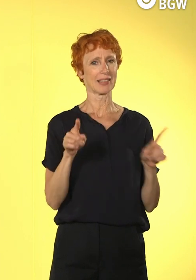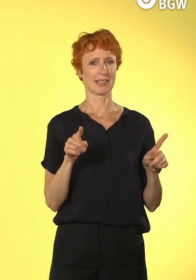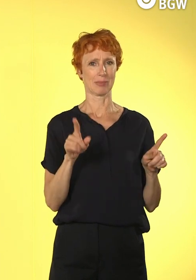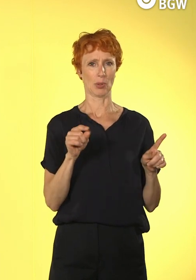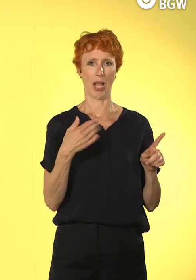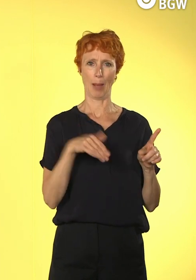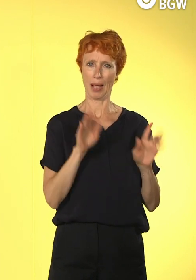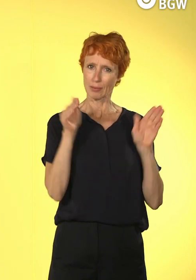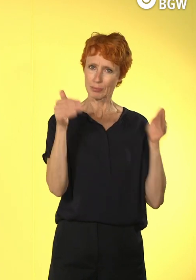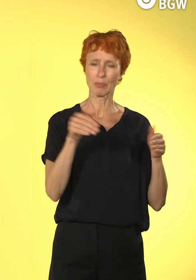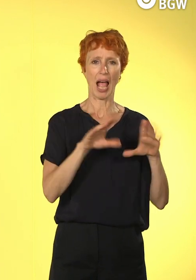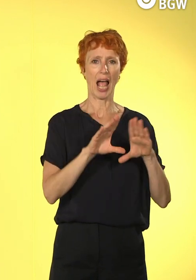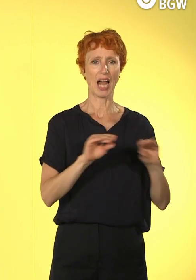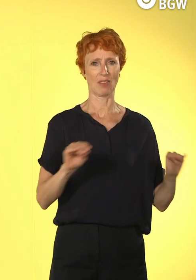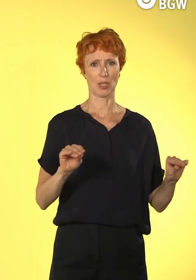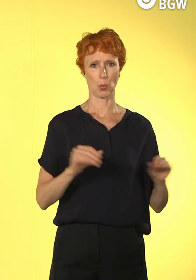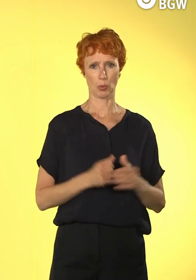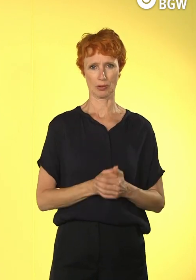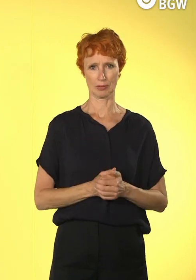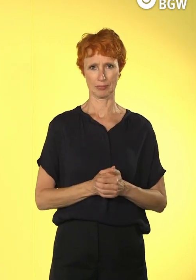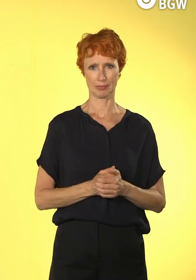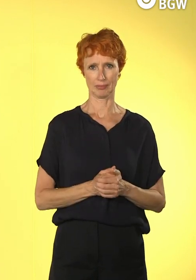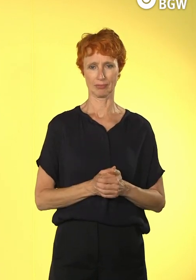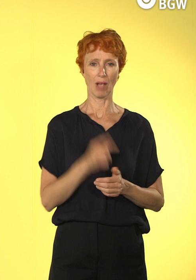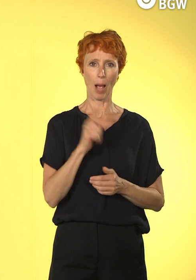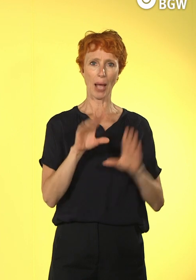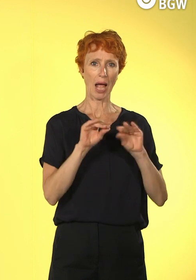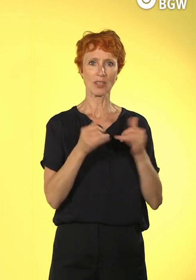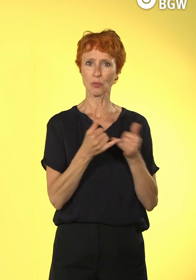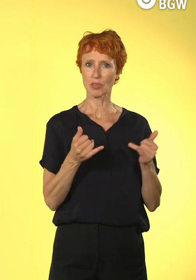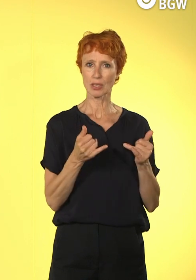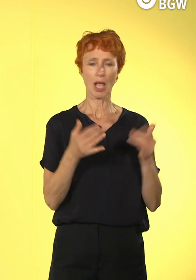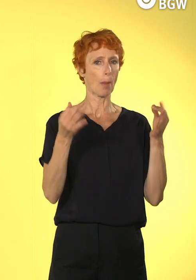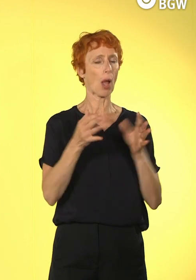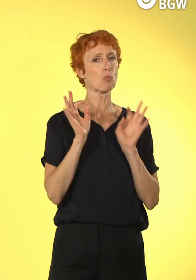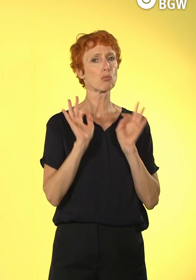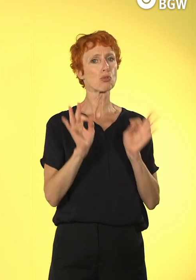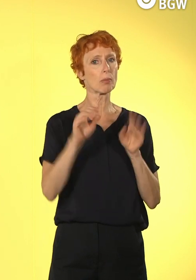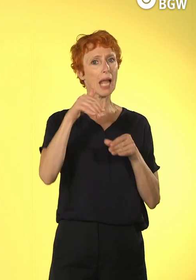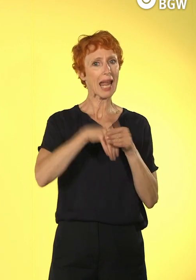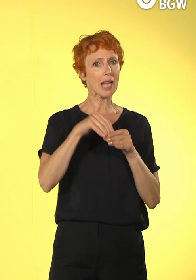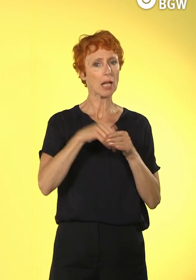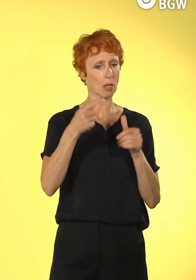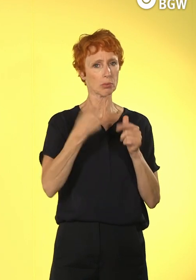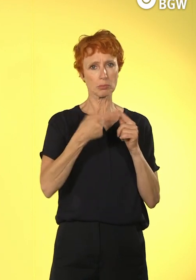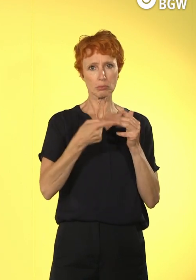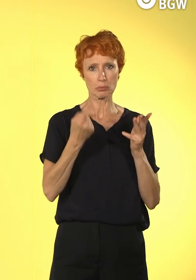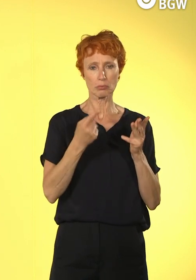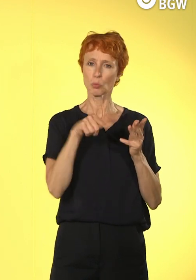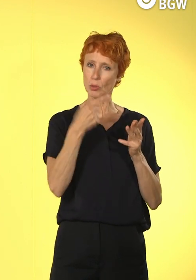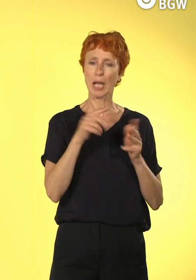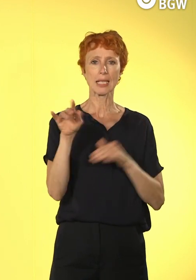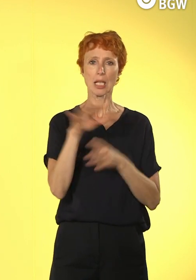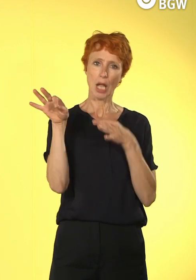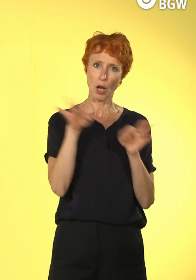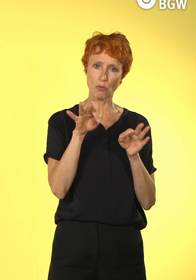Anwendung kommen und in die Anwendung kommen wir, weil wir bestimmte Inhalte definieren, wo wir sagen, da kann uns Digitalisierung helfen. Das programmieren